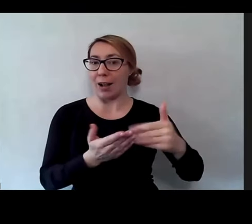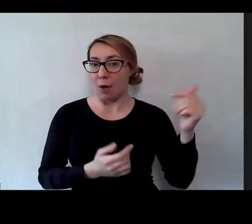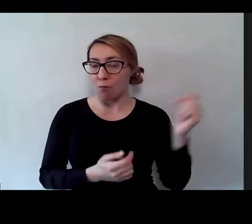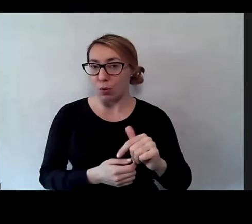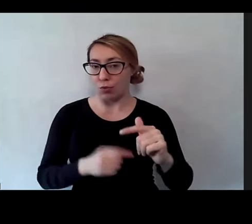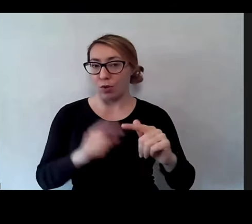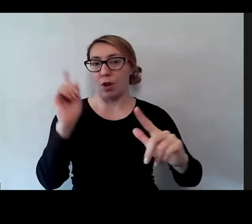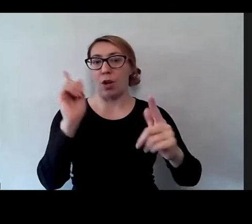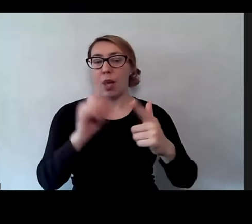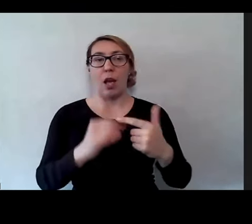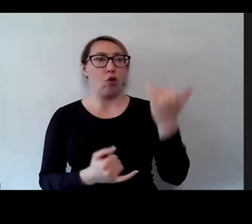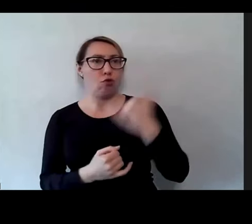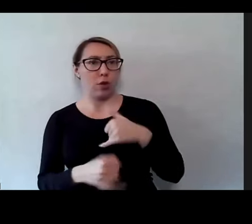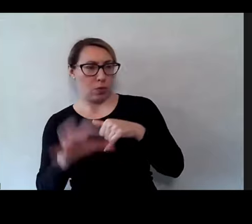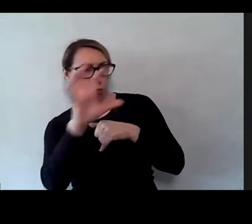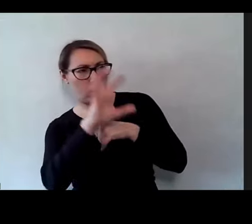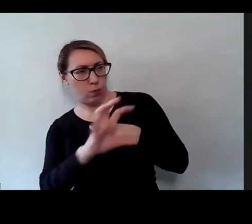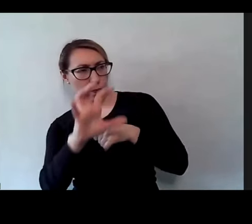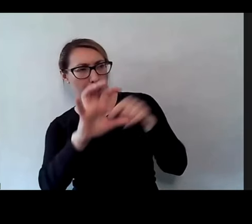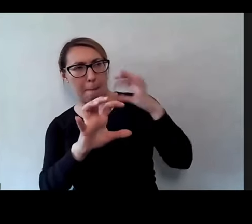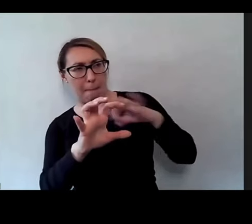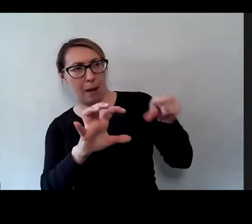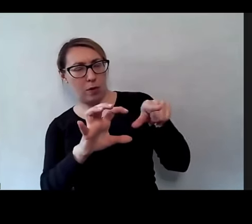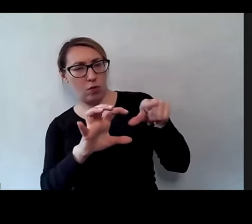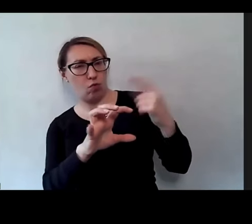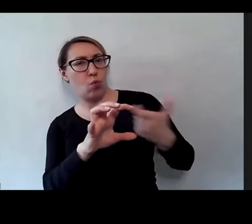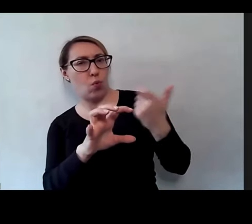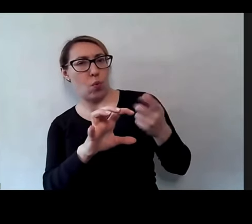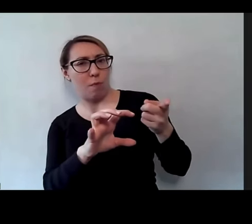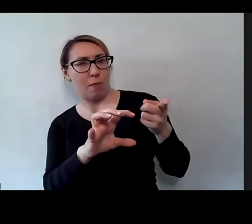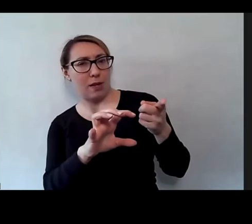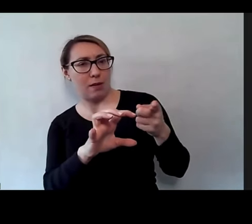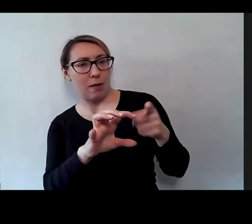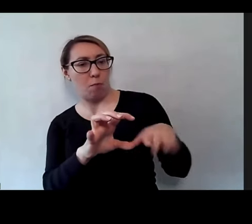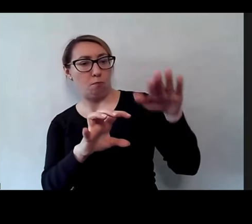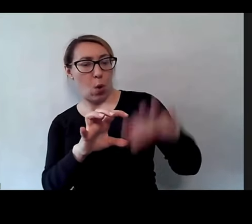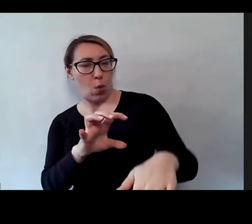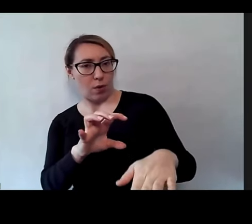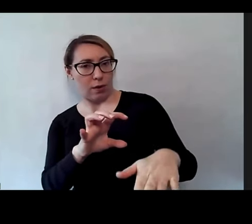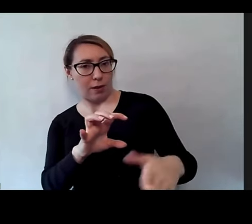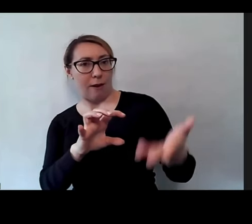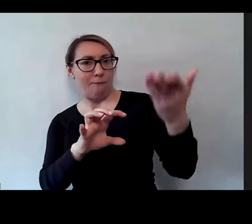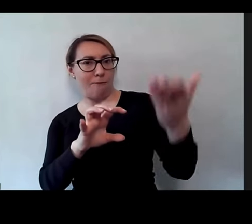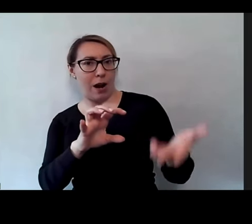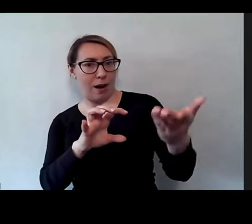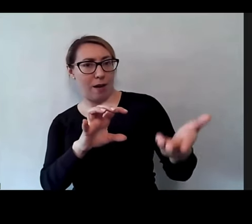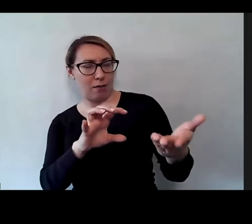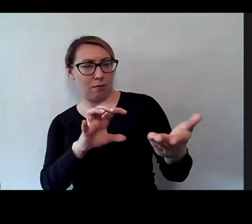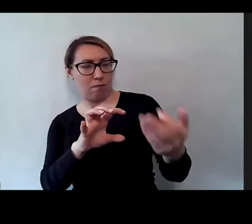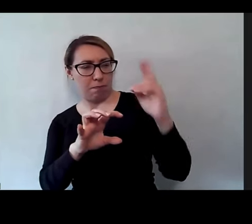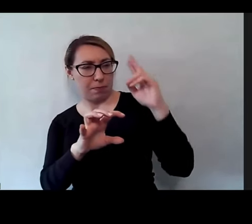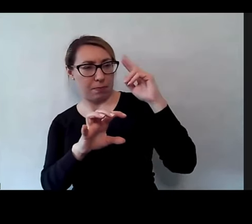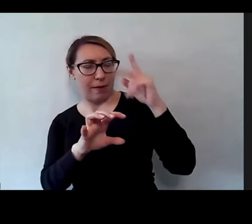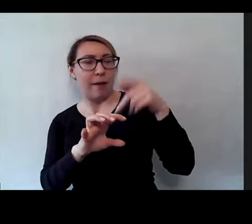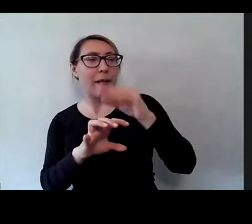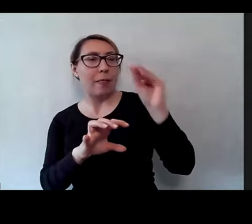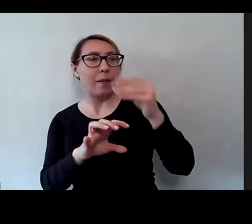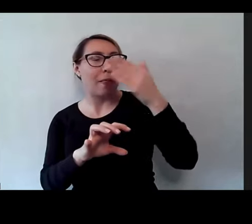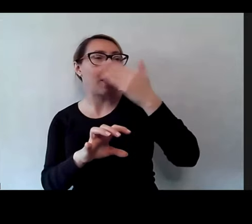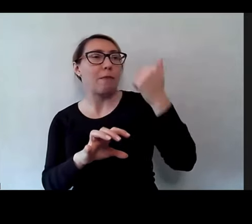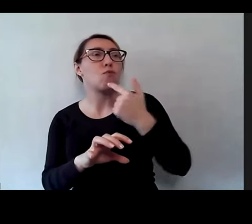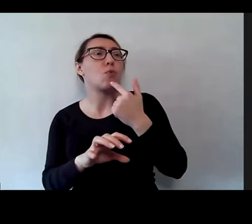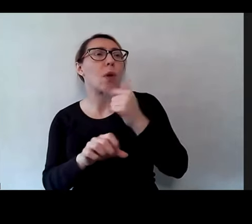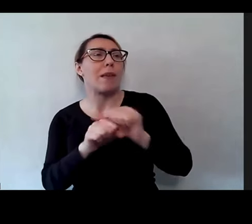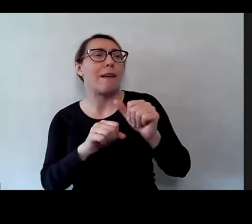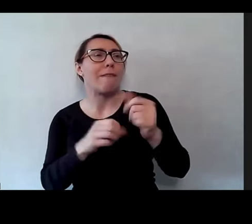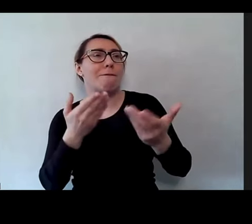Dziecko obserwowało bardzo panią, która położyła cukierki na czymś. Jeszcze być może nie słyszało o to dziecko słowo